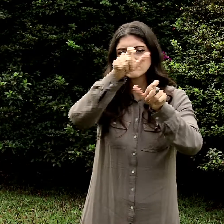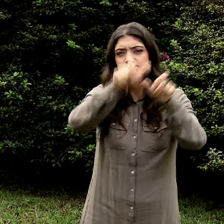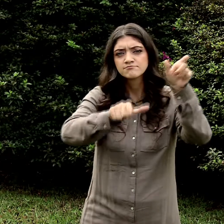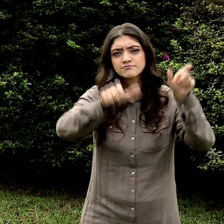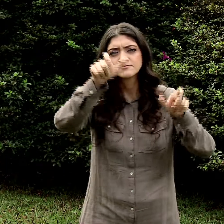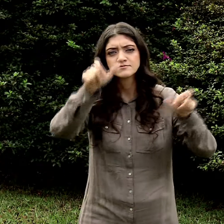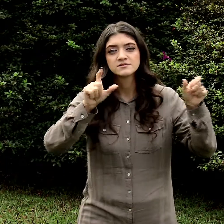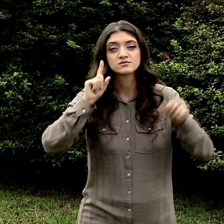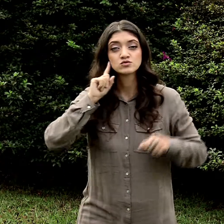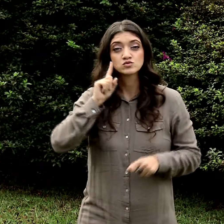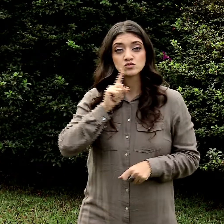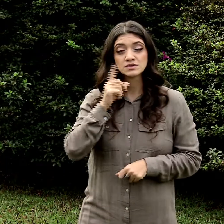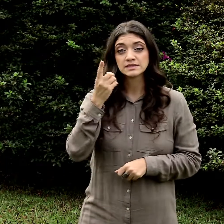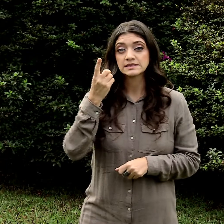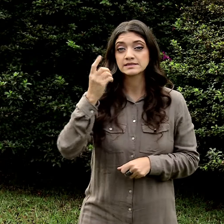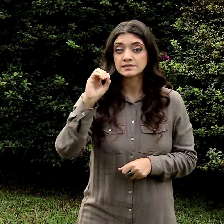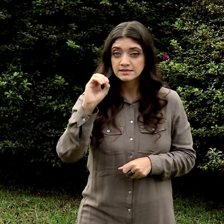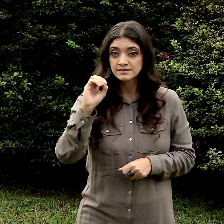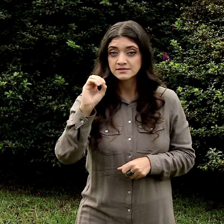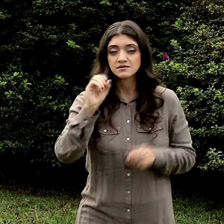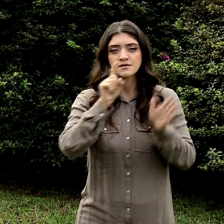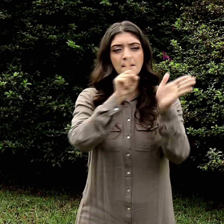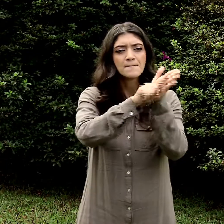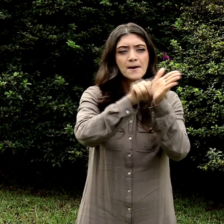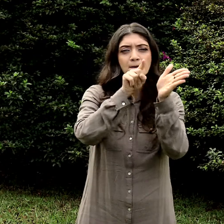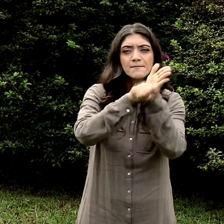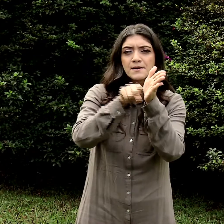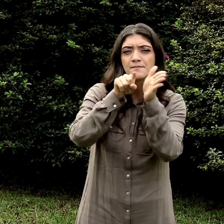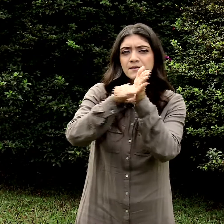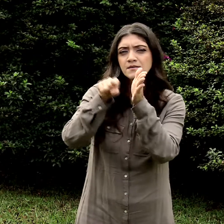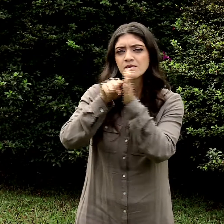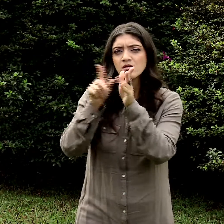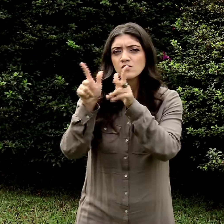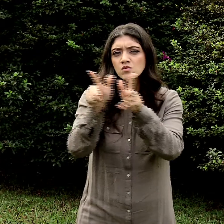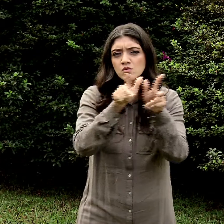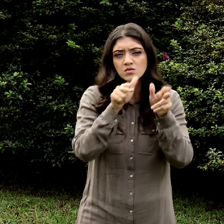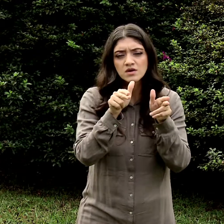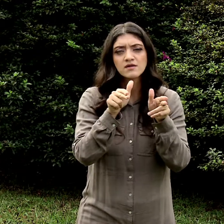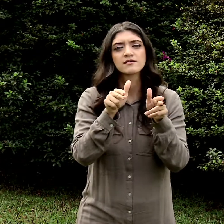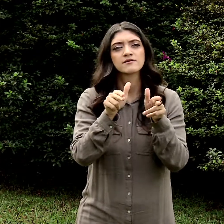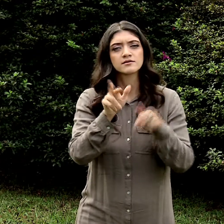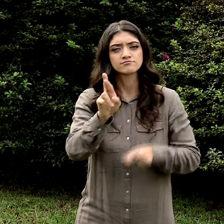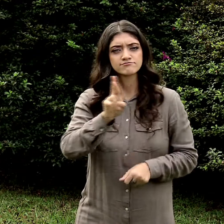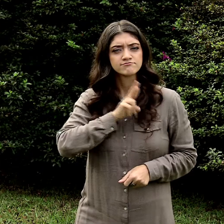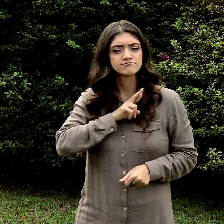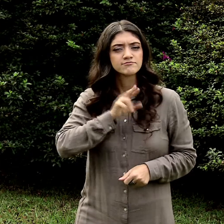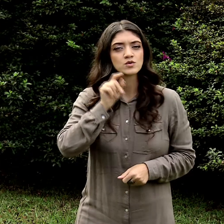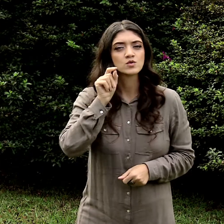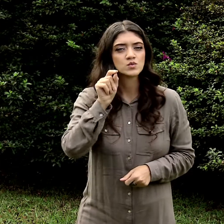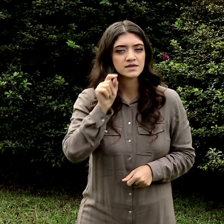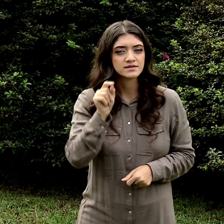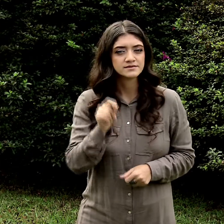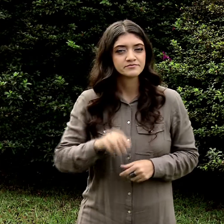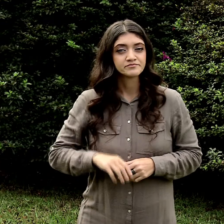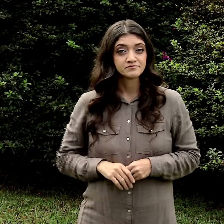10 em cada 10 surdos apontam barreiras de comunicação e informação que